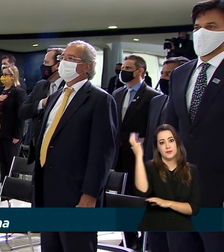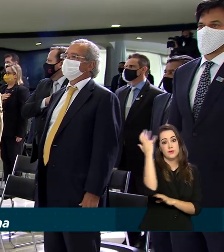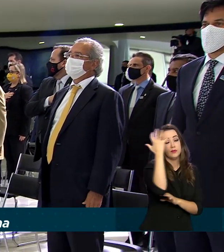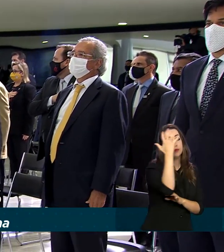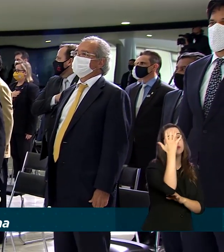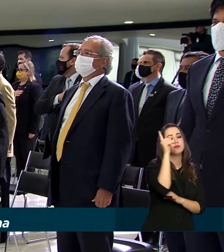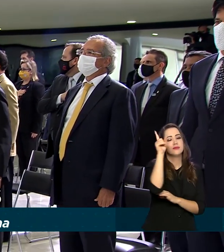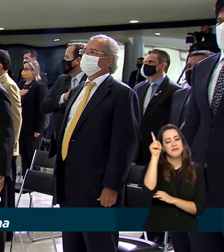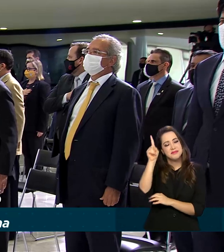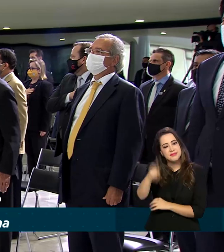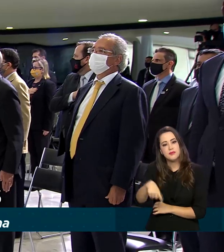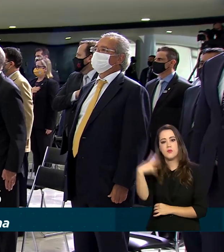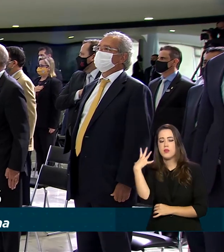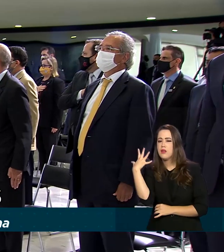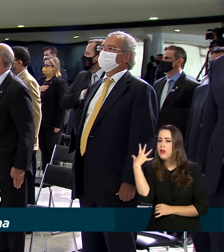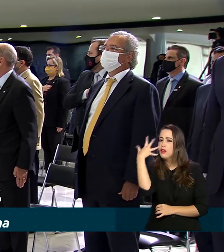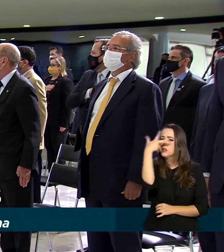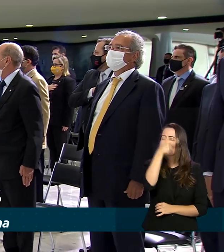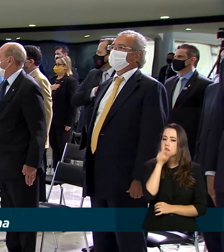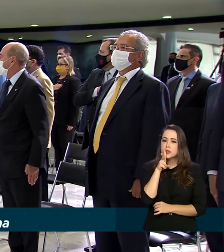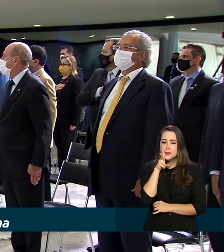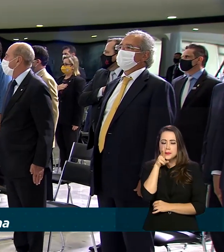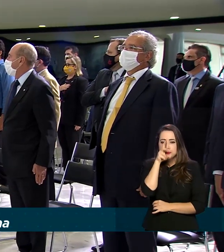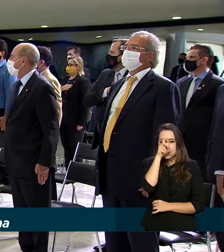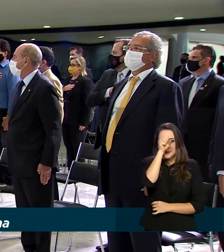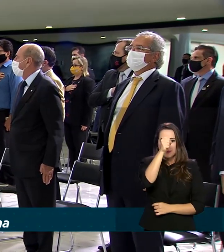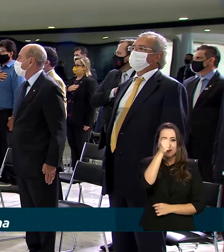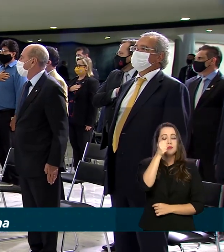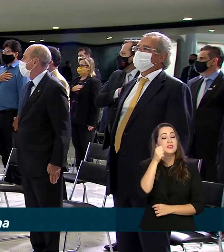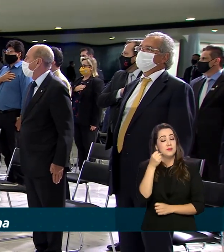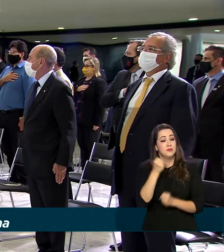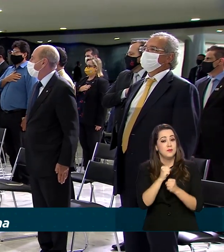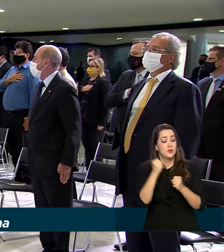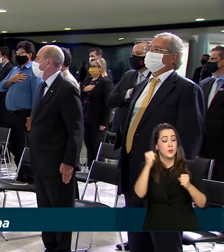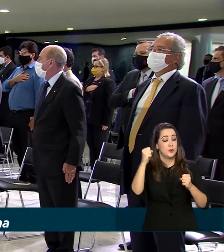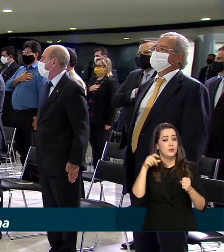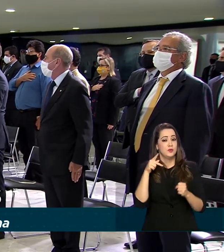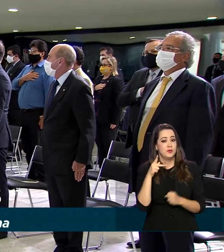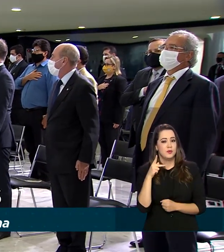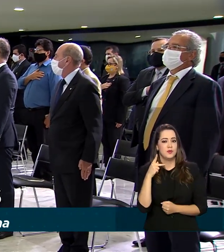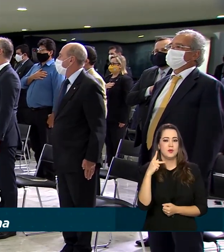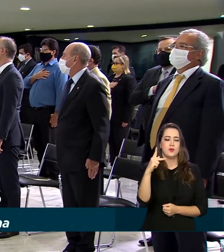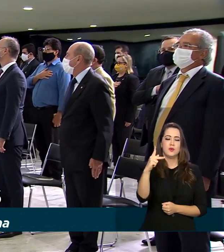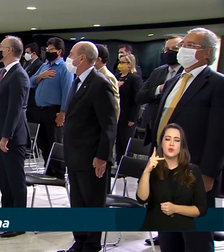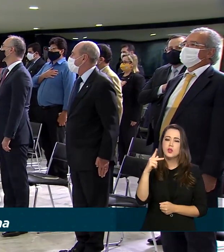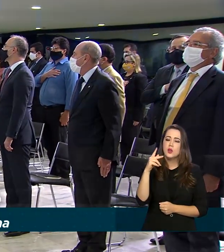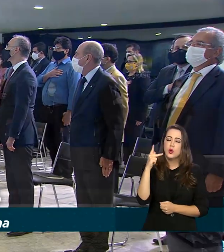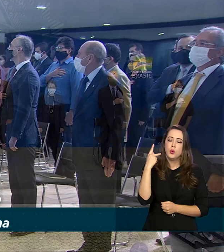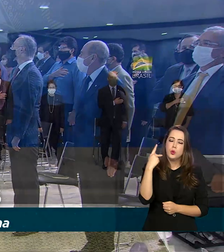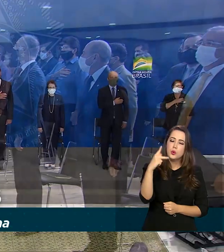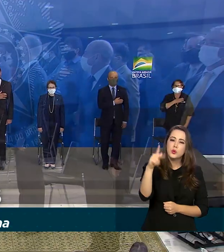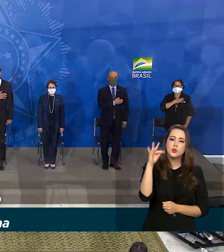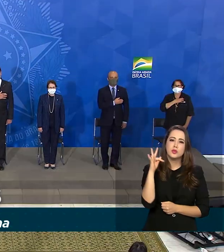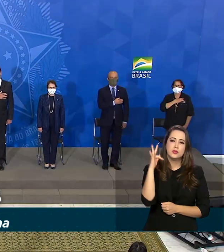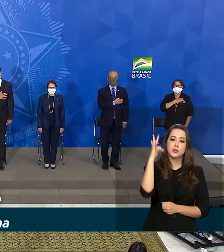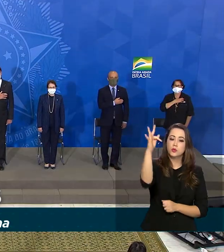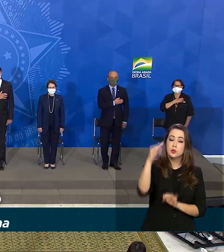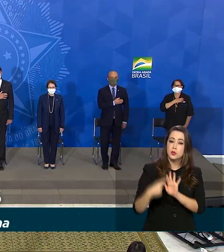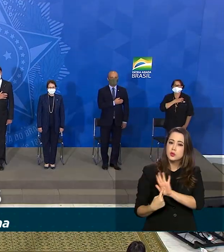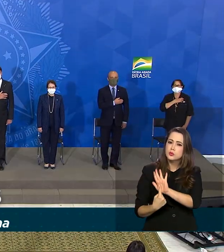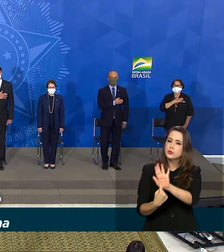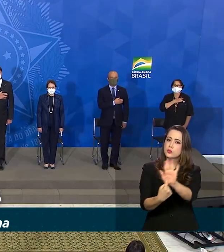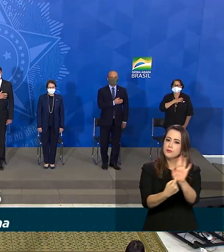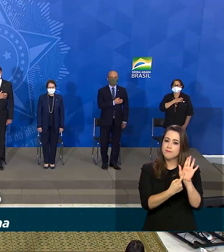nova natureza, estela, sorte, pátria do colosso, e o teu